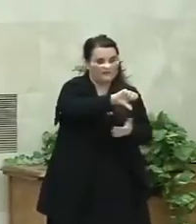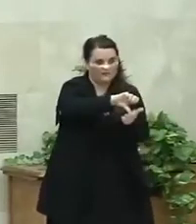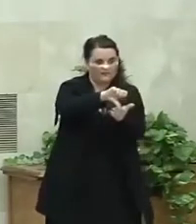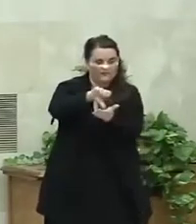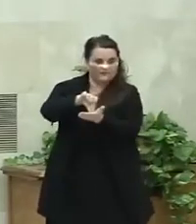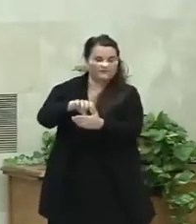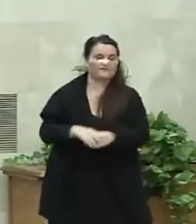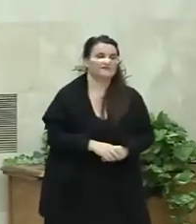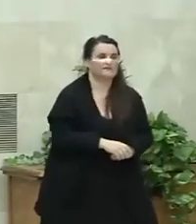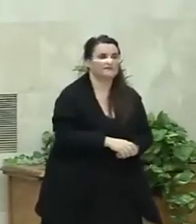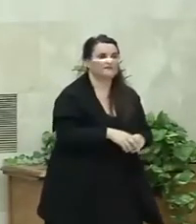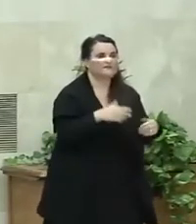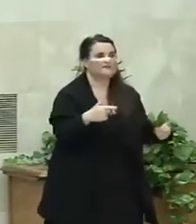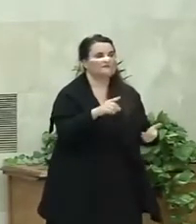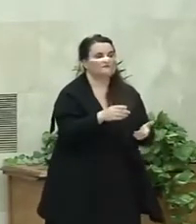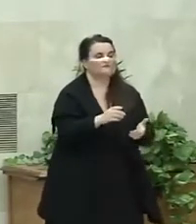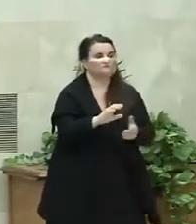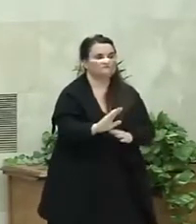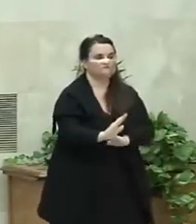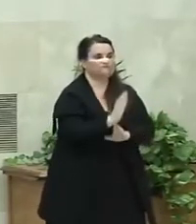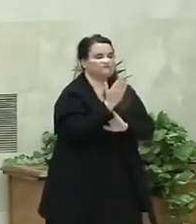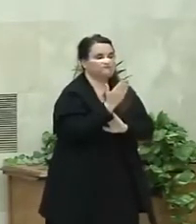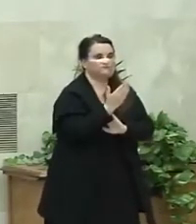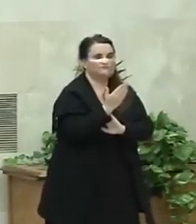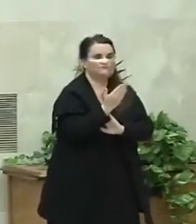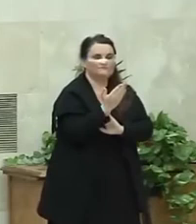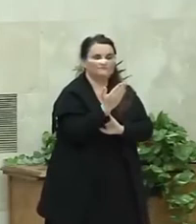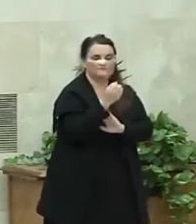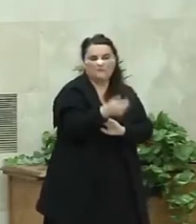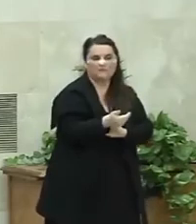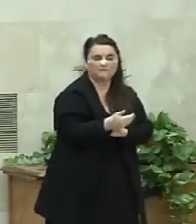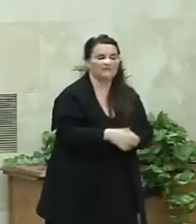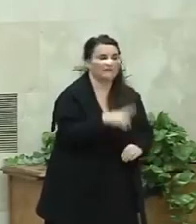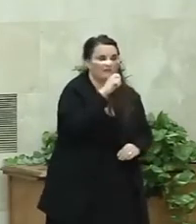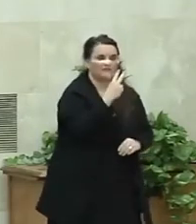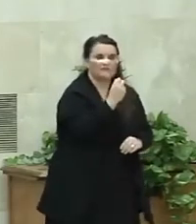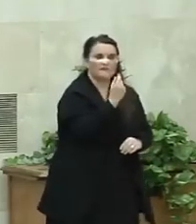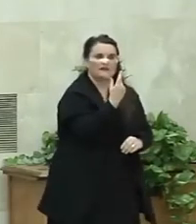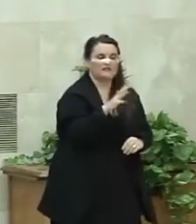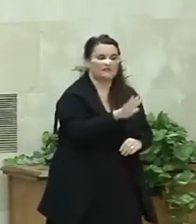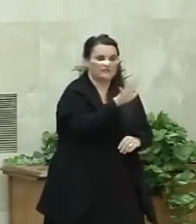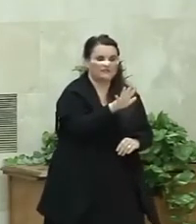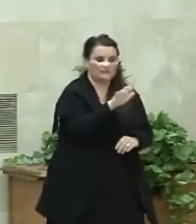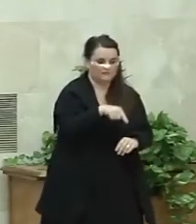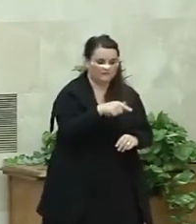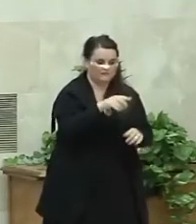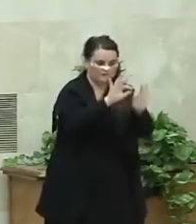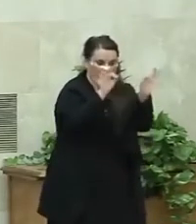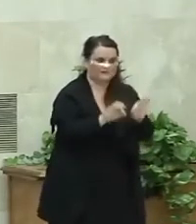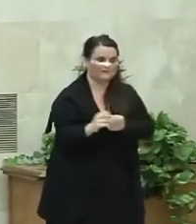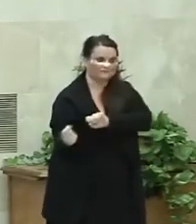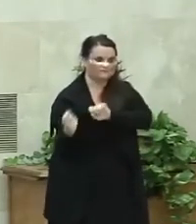da, izan daiteke bere karpen nagusia aseguraski, 2000 eta bosgarren urtean Euskal Herria helduzenetik,